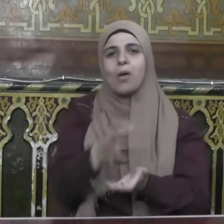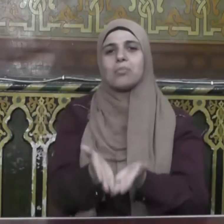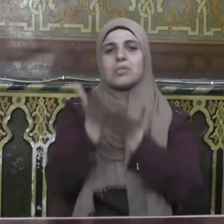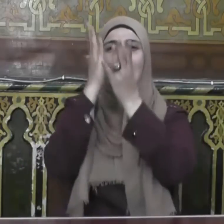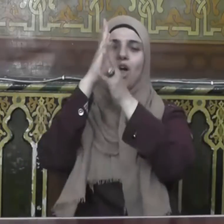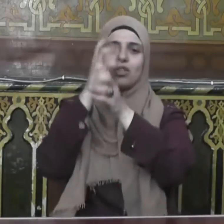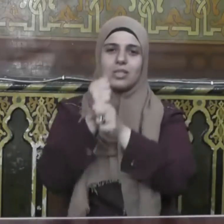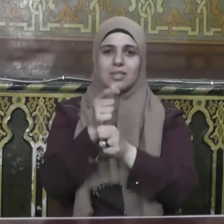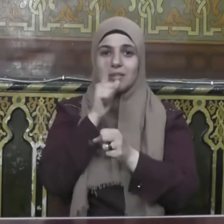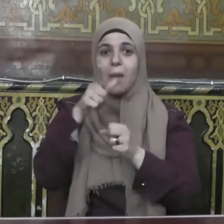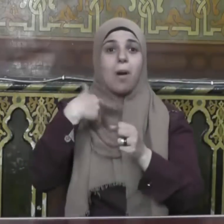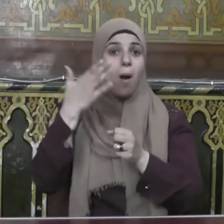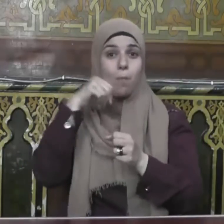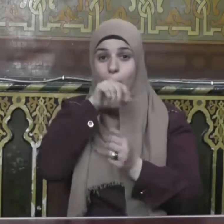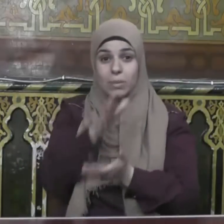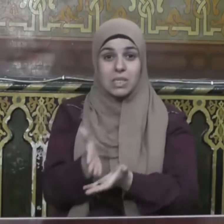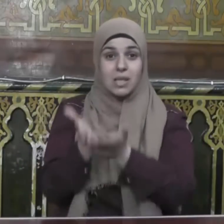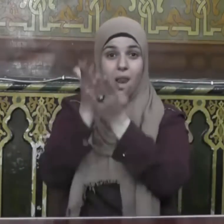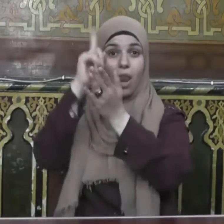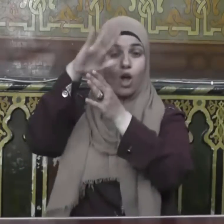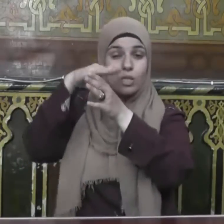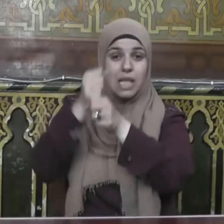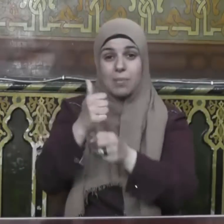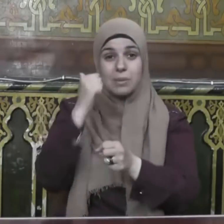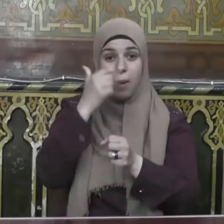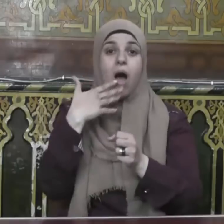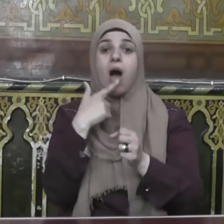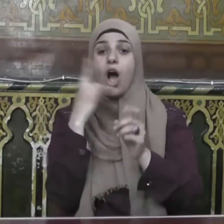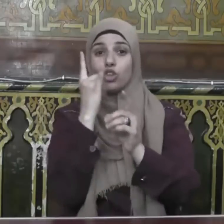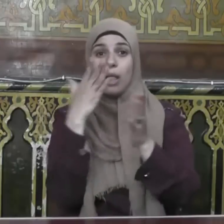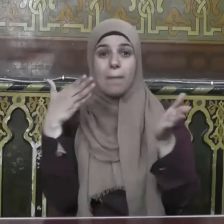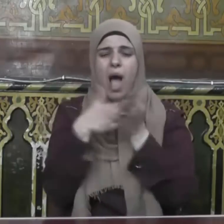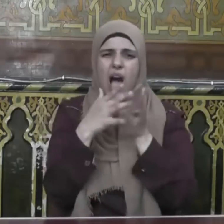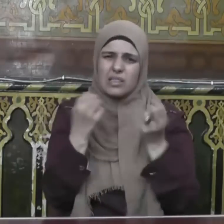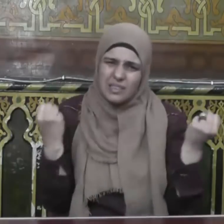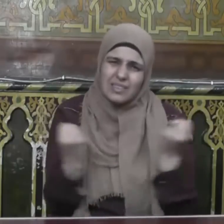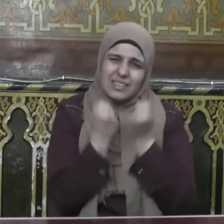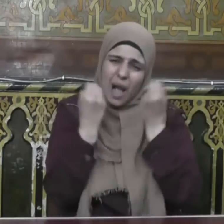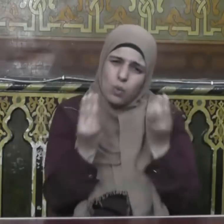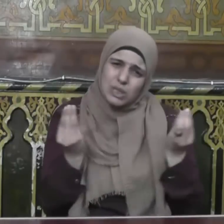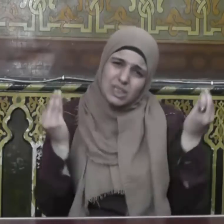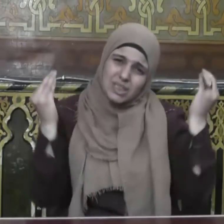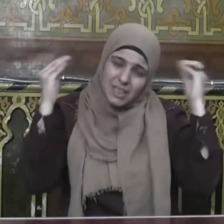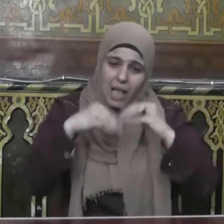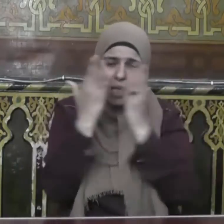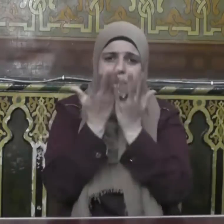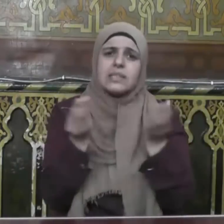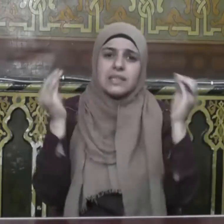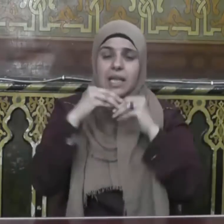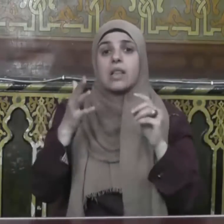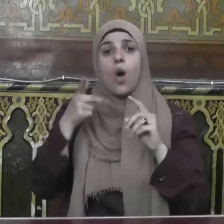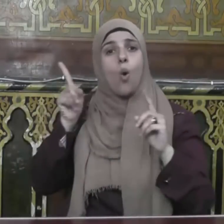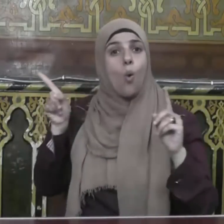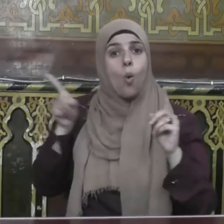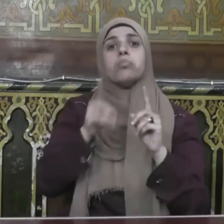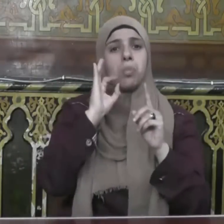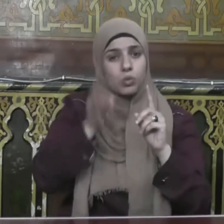فقد كان صلى الله عليه وسلم ما يجتهد في هذه العشر ما لا يجتهد في غيرها من الأيام فعن